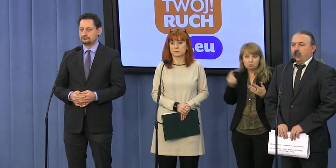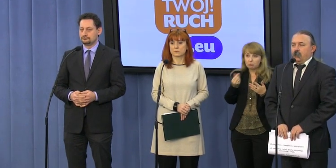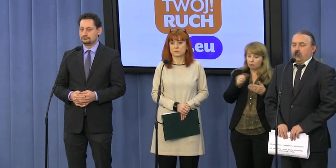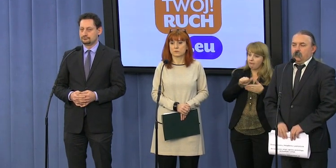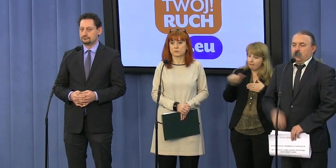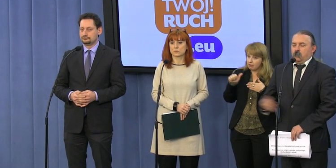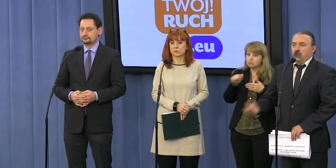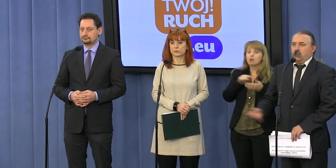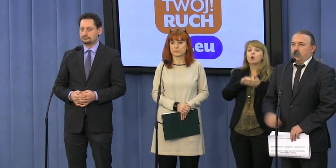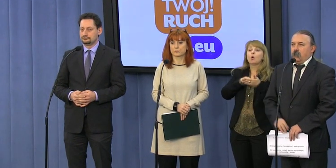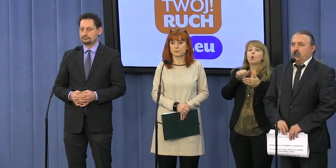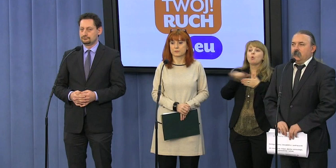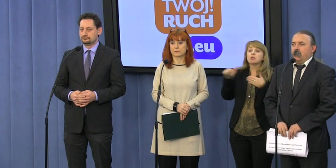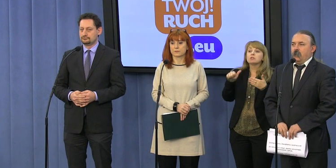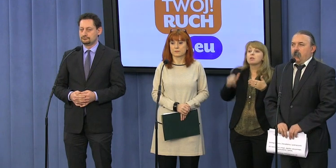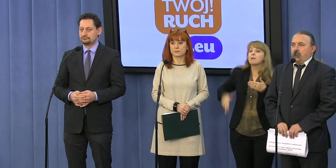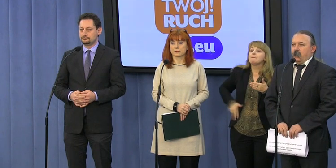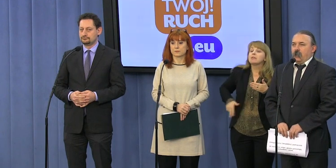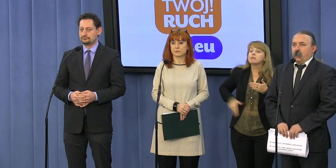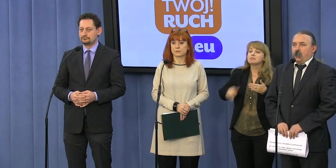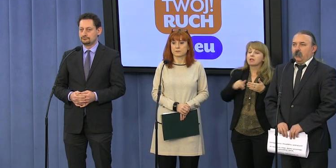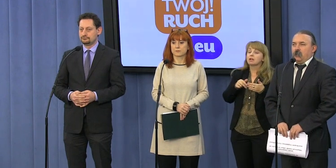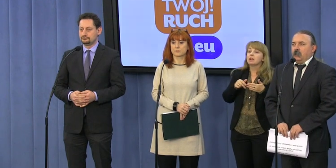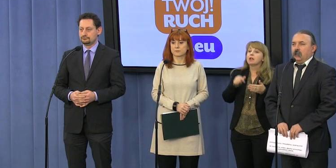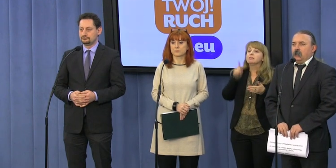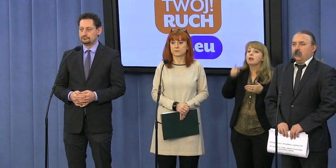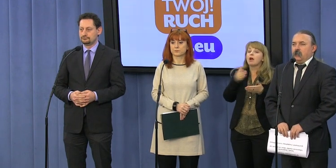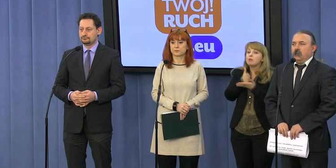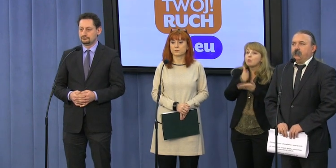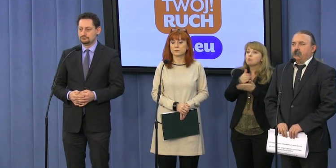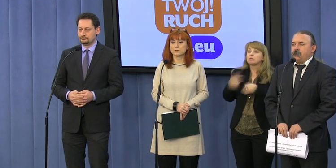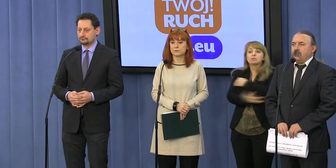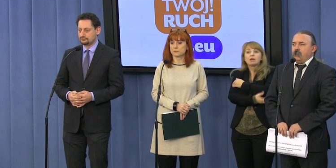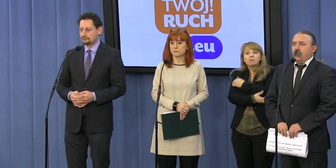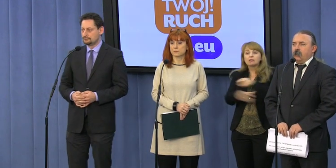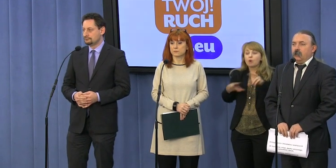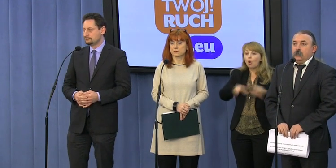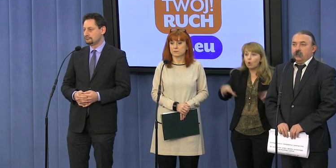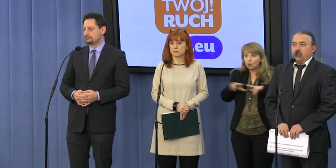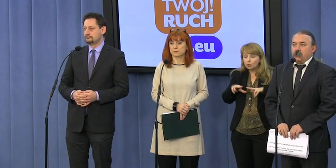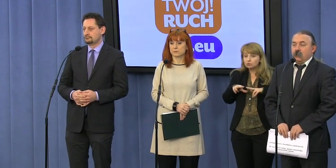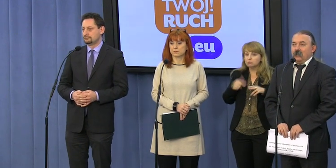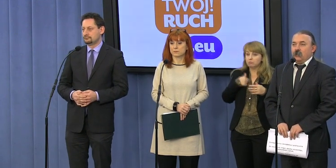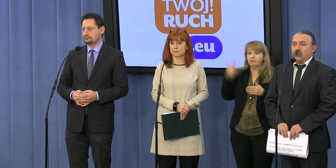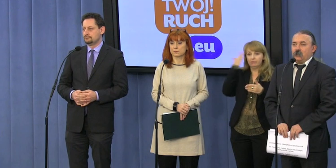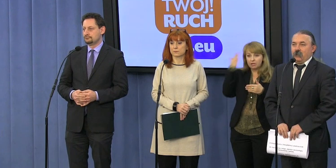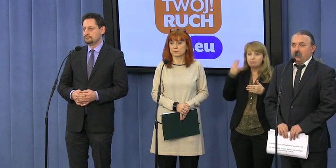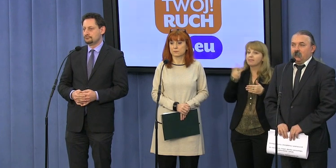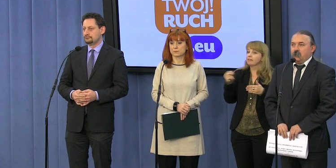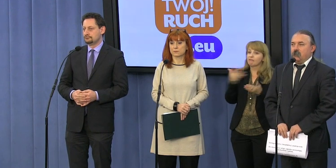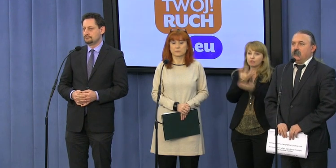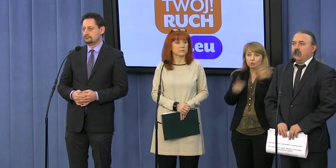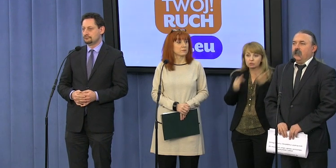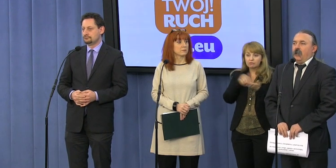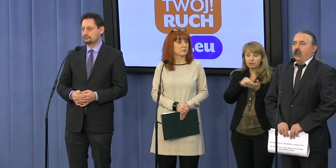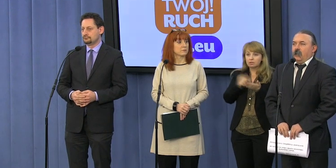puli, którą ma minister na pomoc dla biednych rodzin. Wiemy, że niewykorzystywane